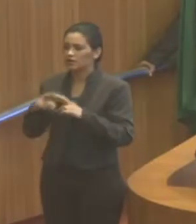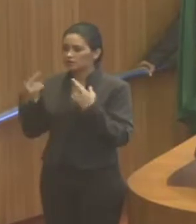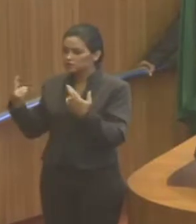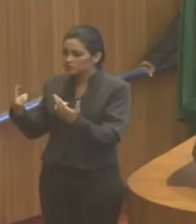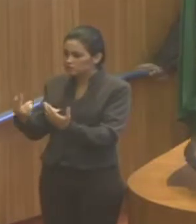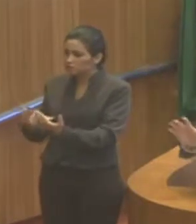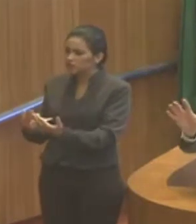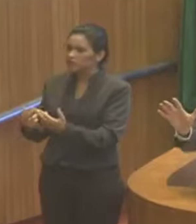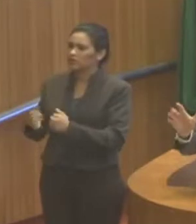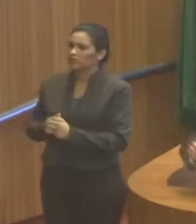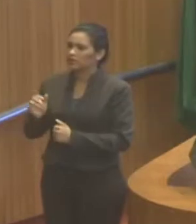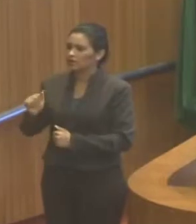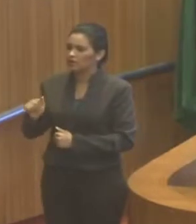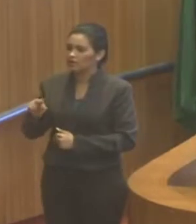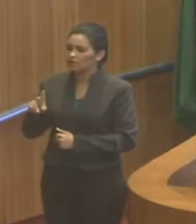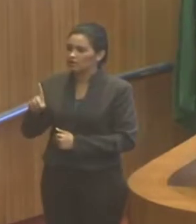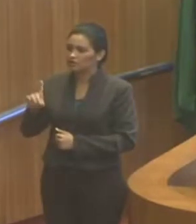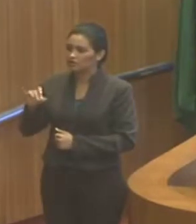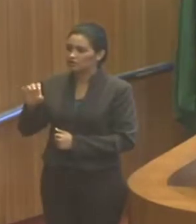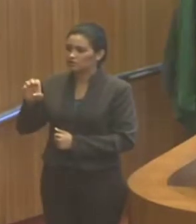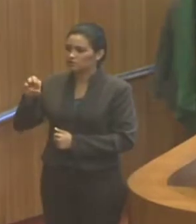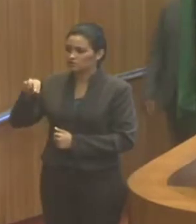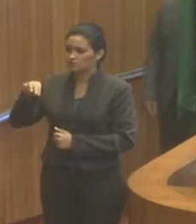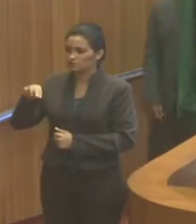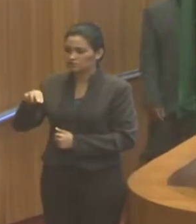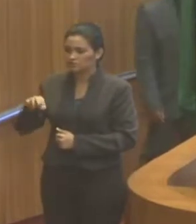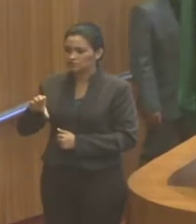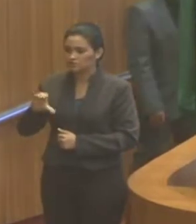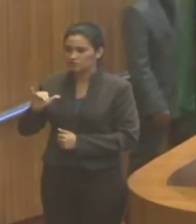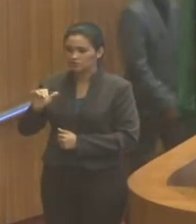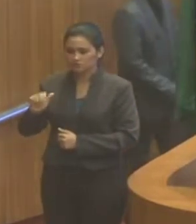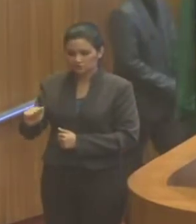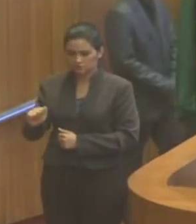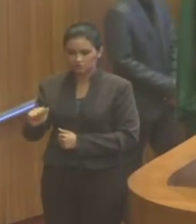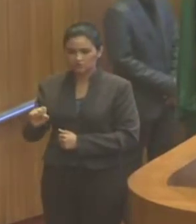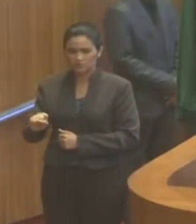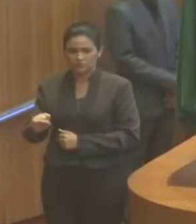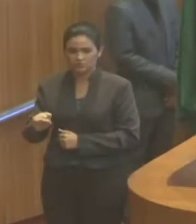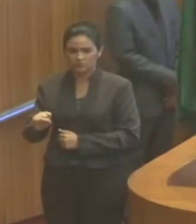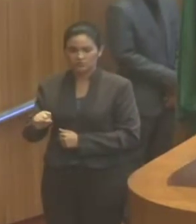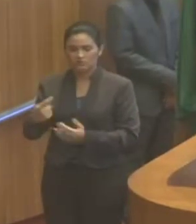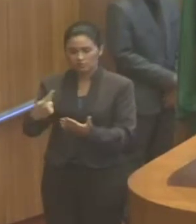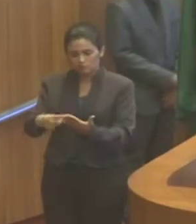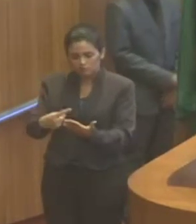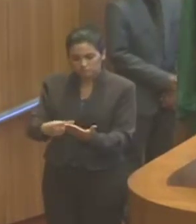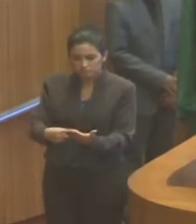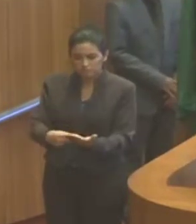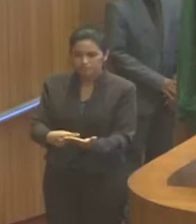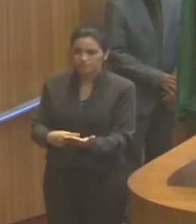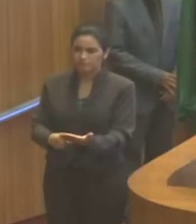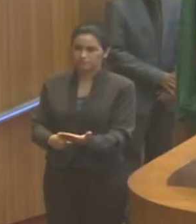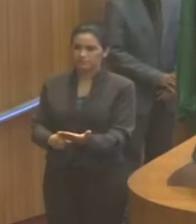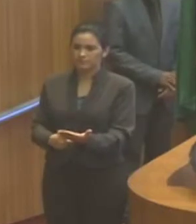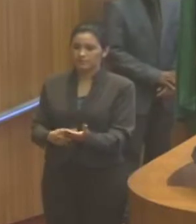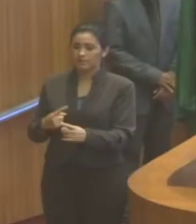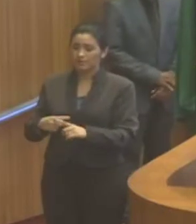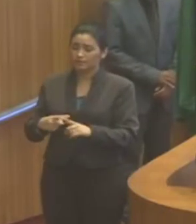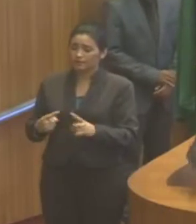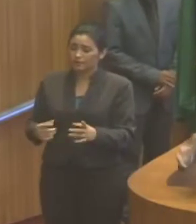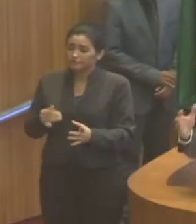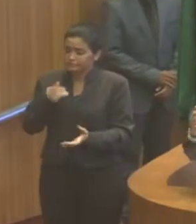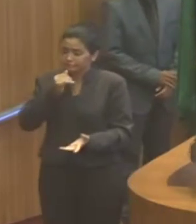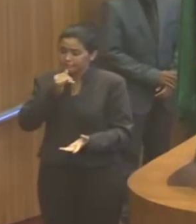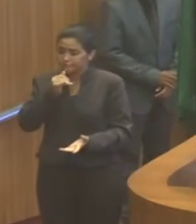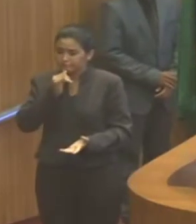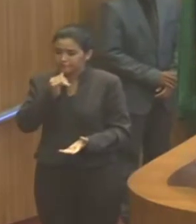diversos avanços, compromissos firmados, mas que infelizmente a prática e a